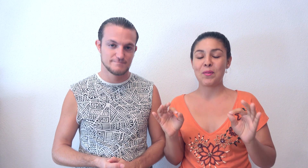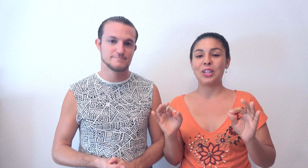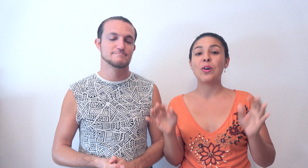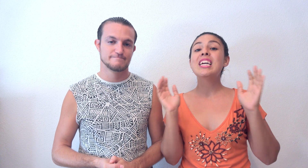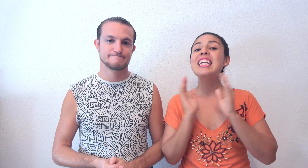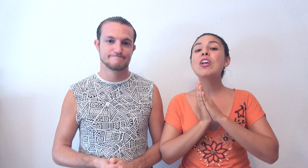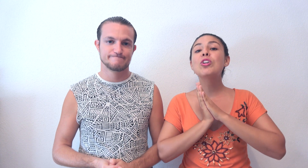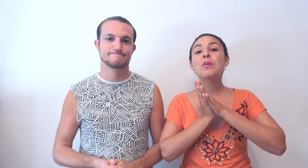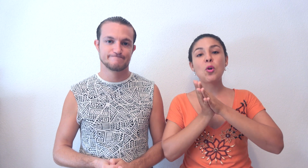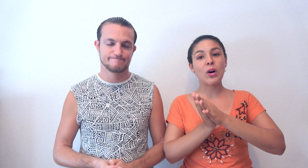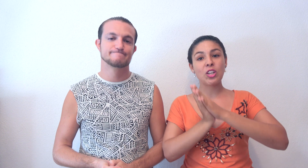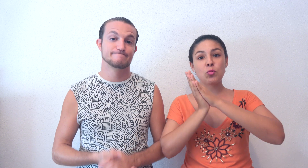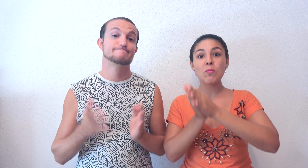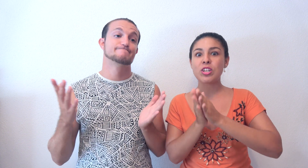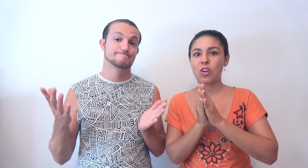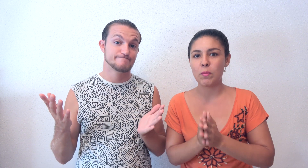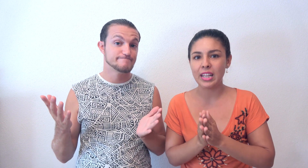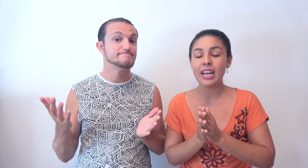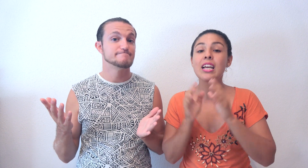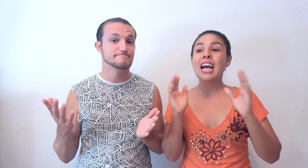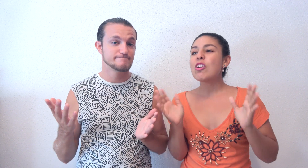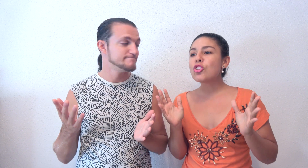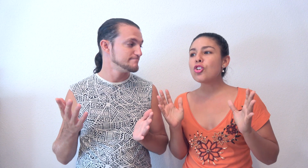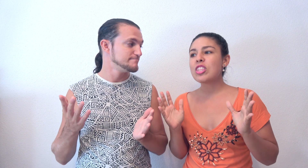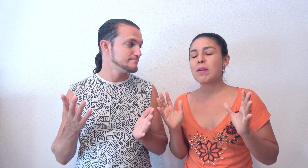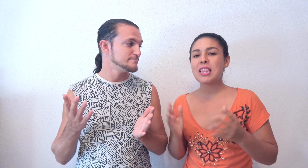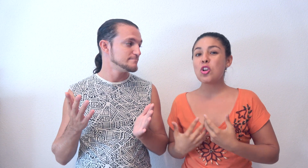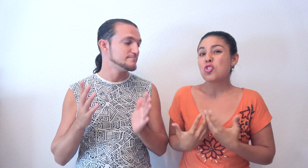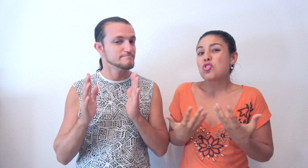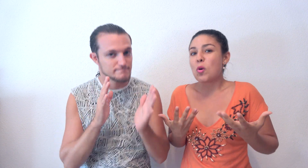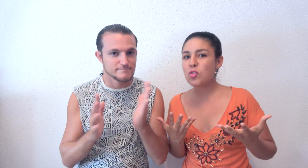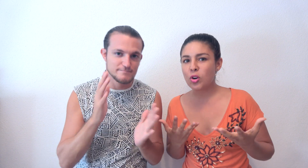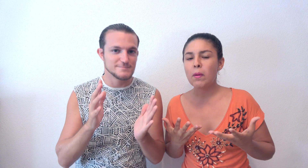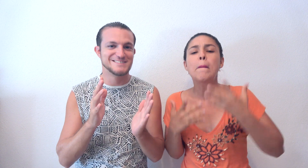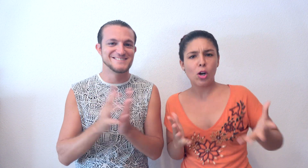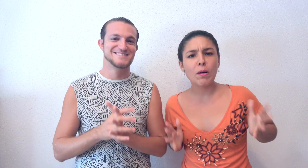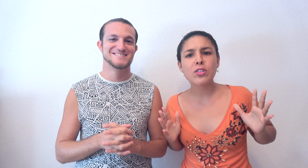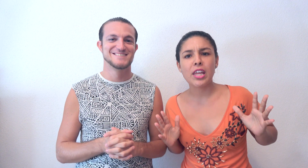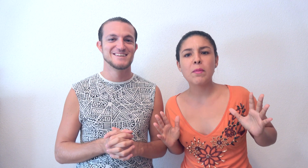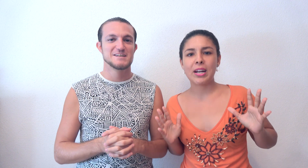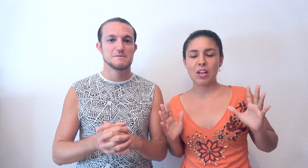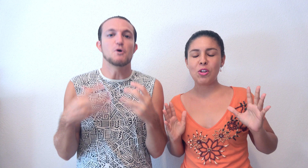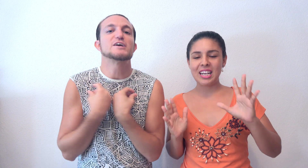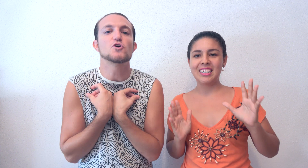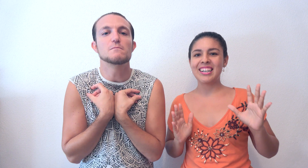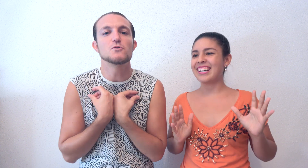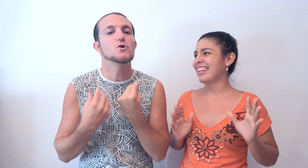bonito. Y el último lugar que os vamos a recomendar. A nosotros, sinceramente, no nos gustó mucho. Pero lo vamos a decir para que no Porque todo el mundo